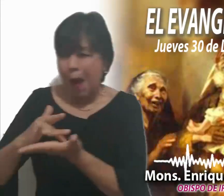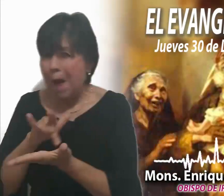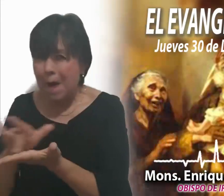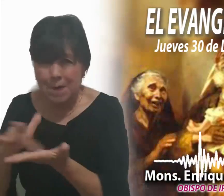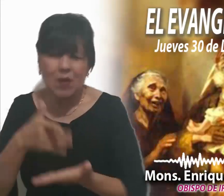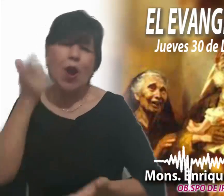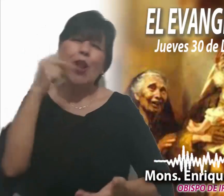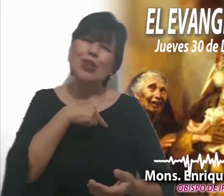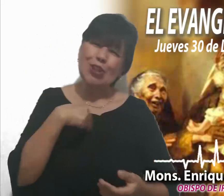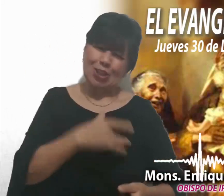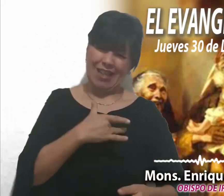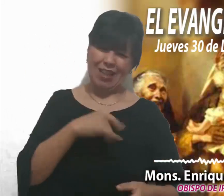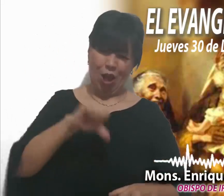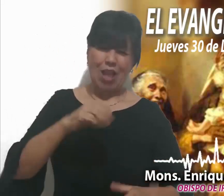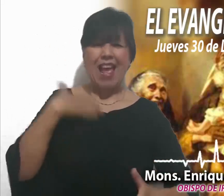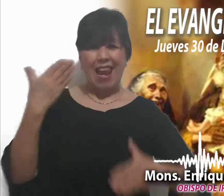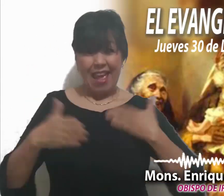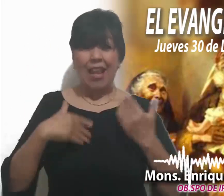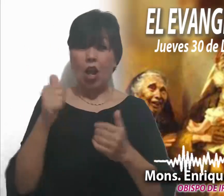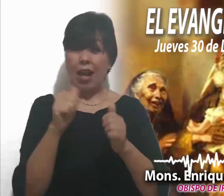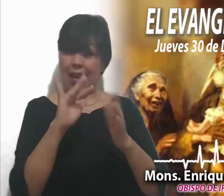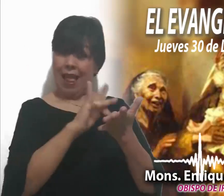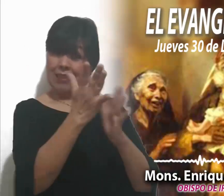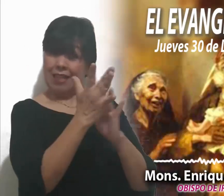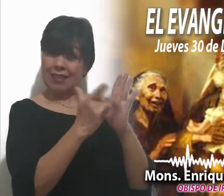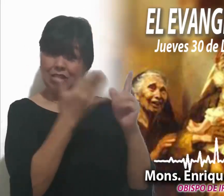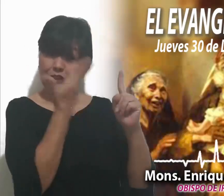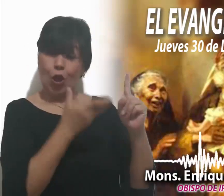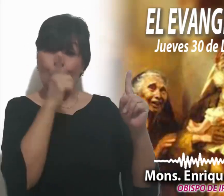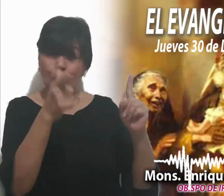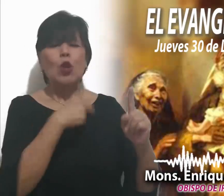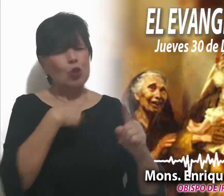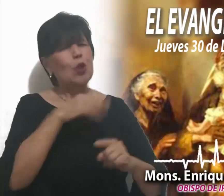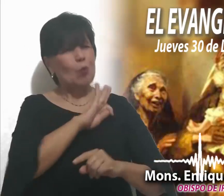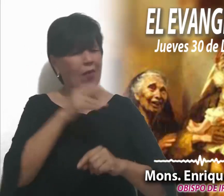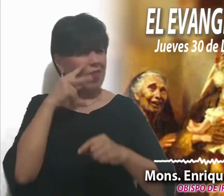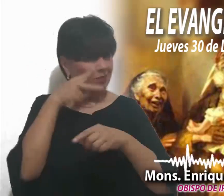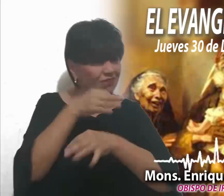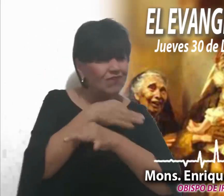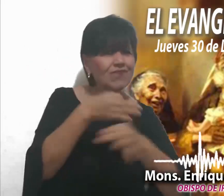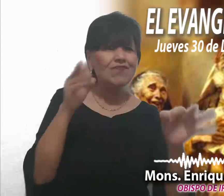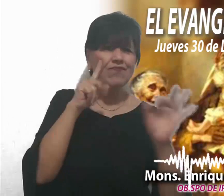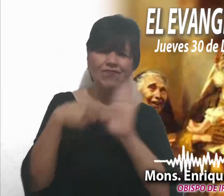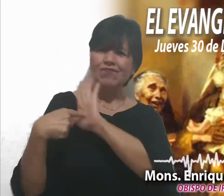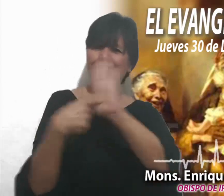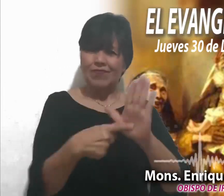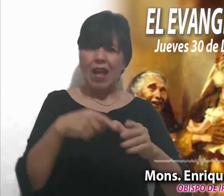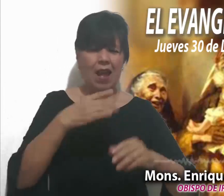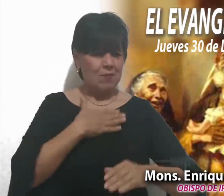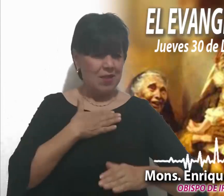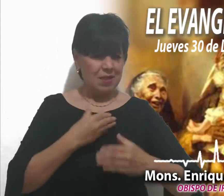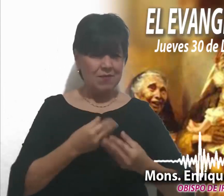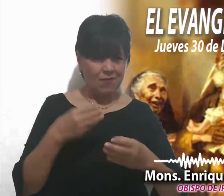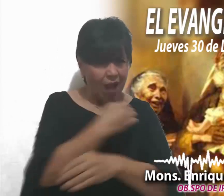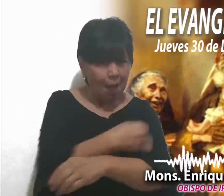alegremos con Cristo luz y que lo podamos manifestar plenamente en nuestra familia.